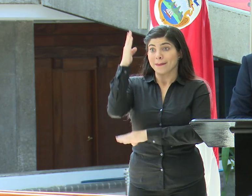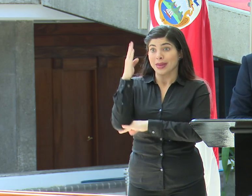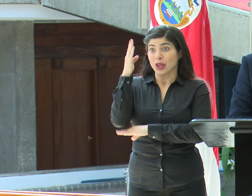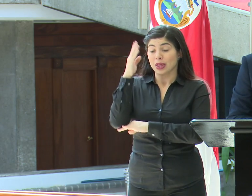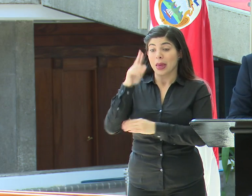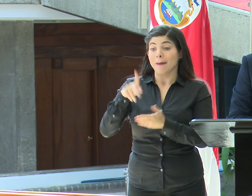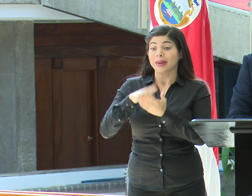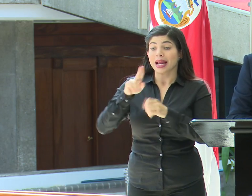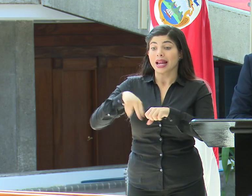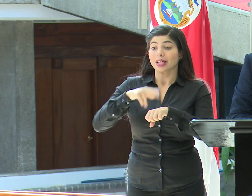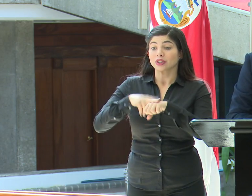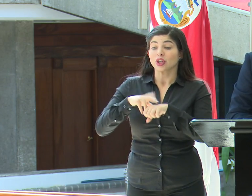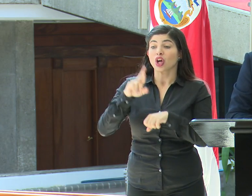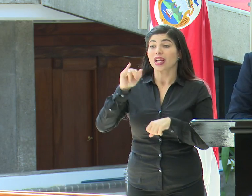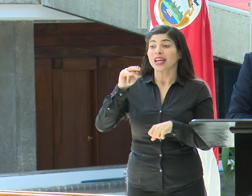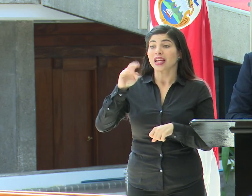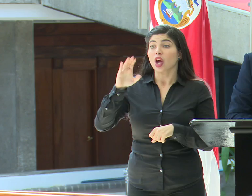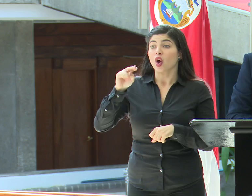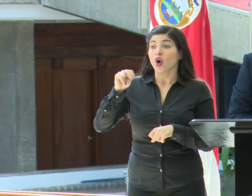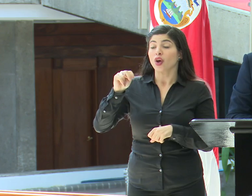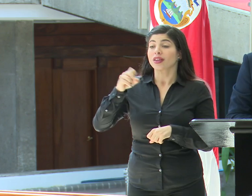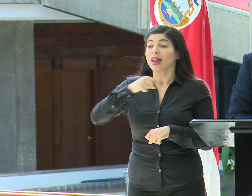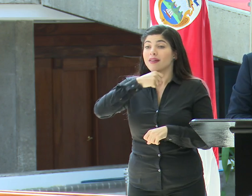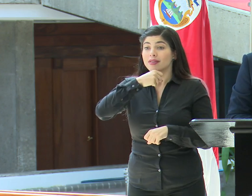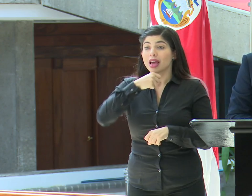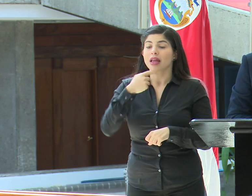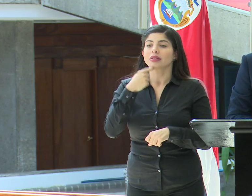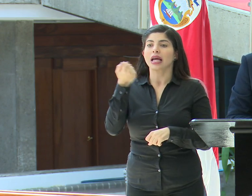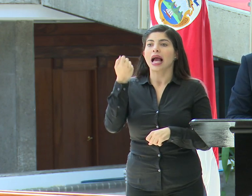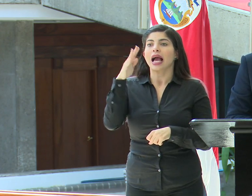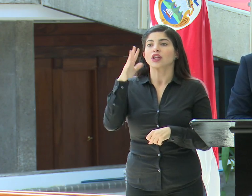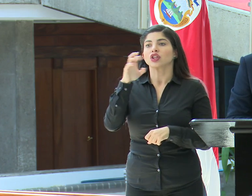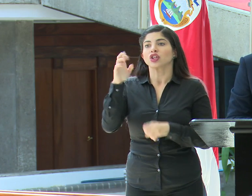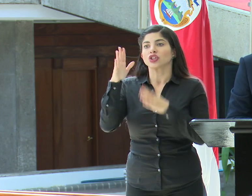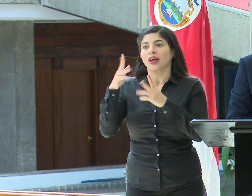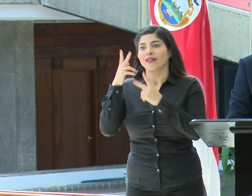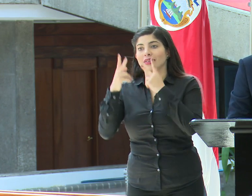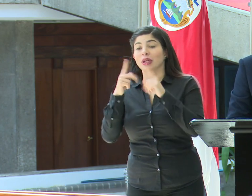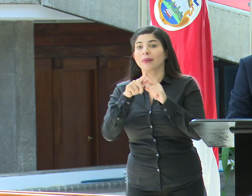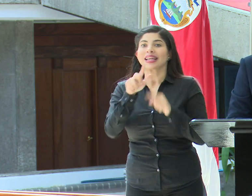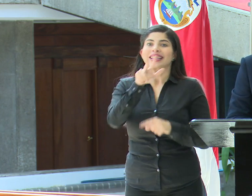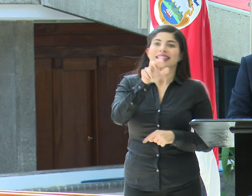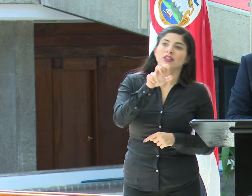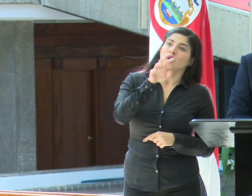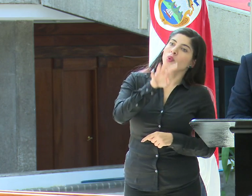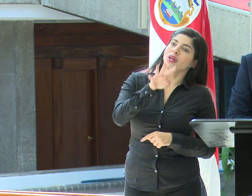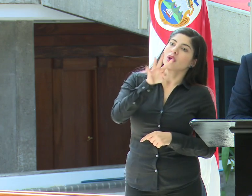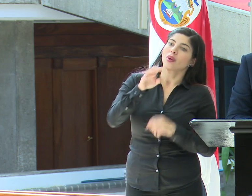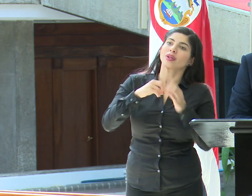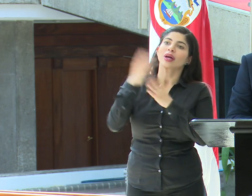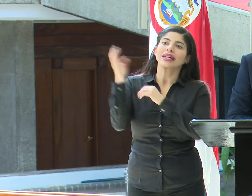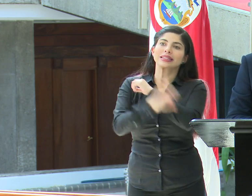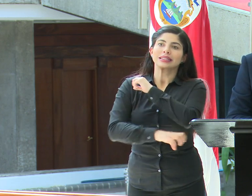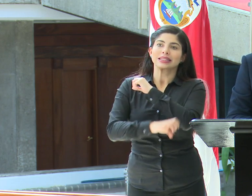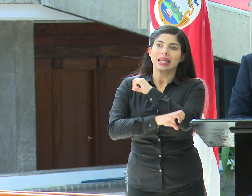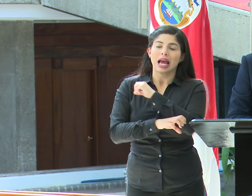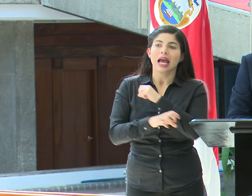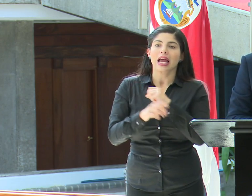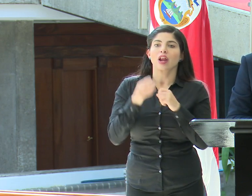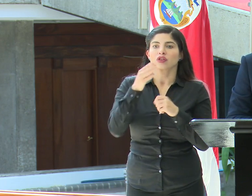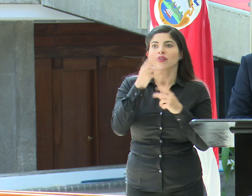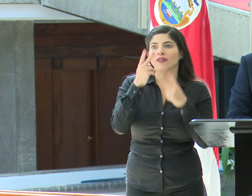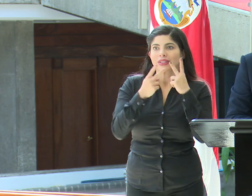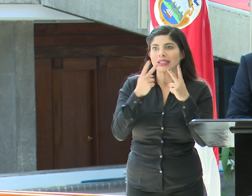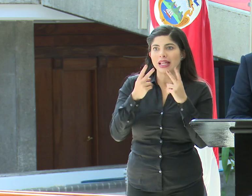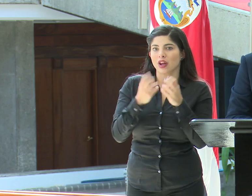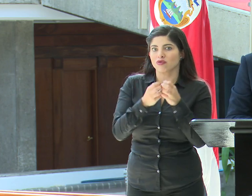Nacional Rincón de la Vieja nos indica que 14 costarricenses lo visitaron y 344 extranjeros no residentes lo